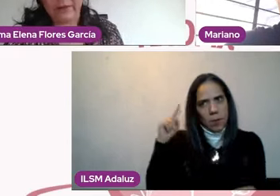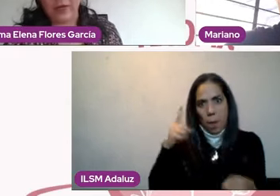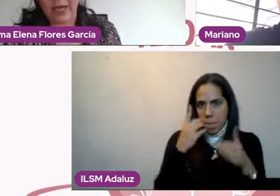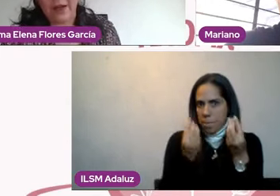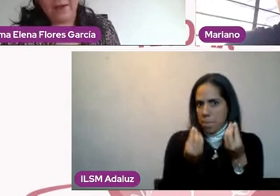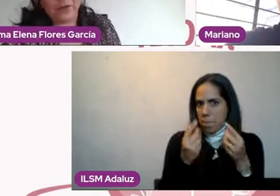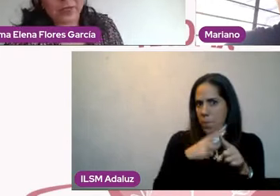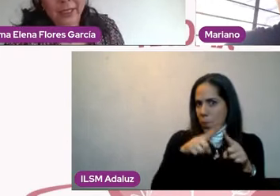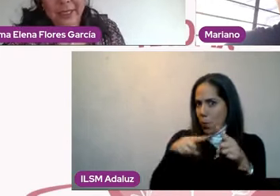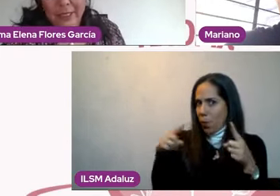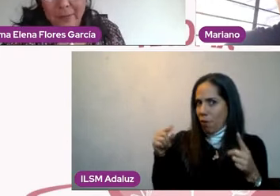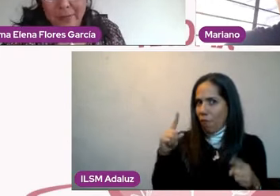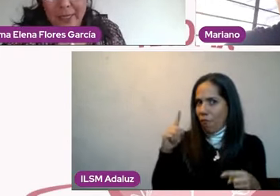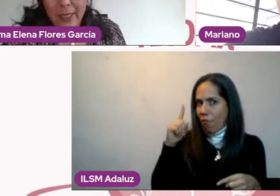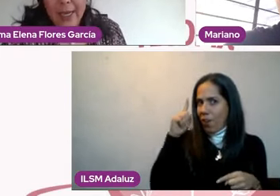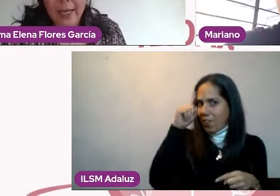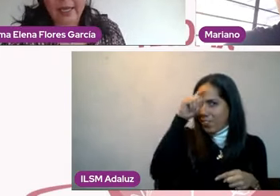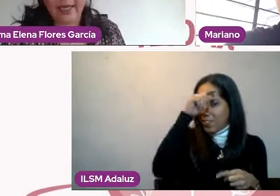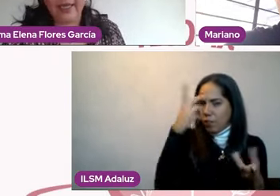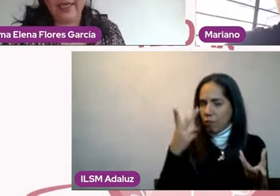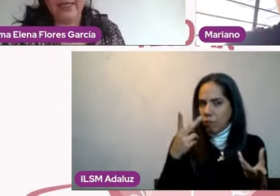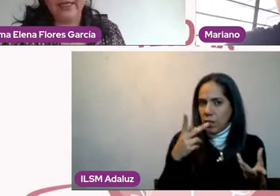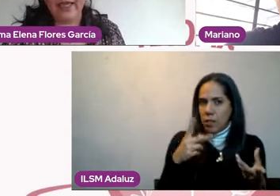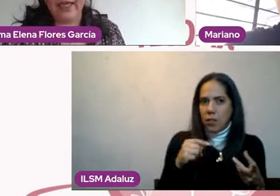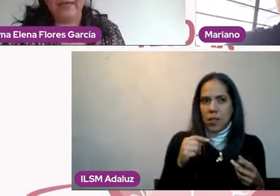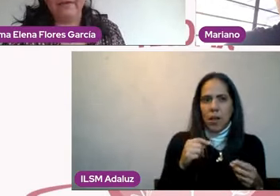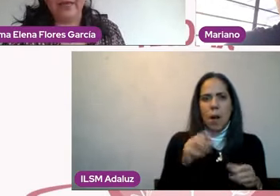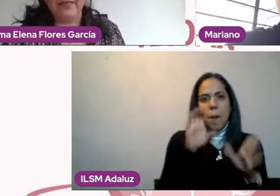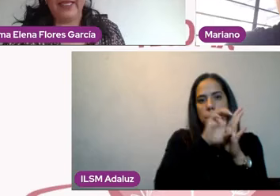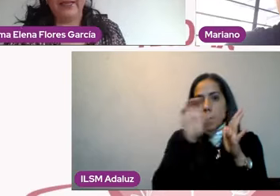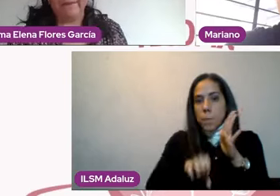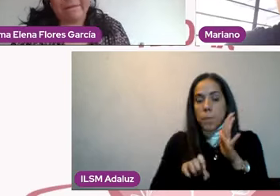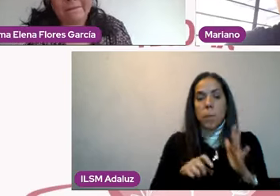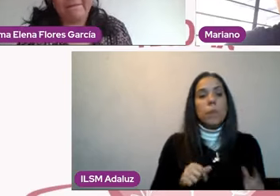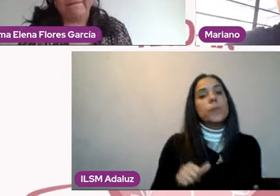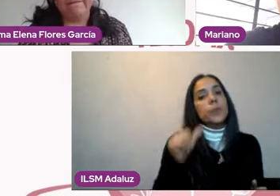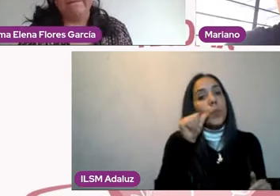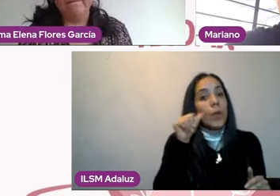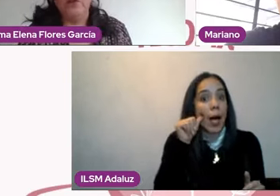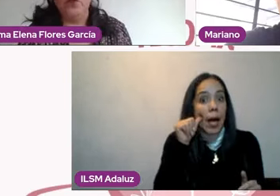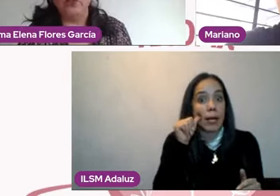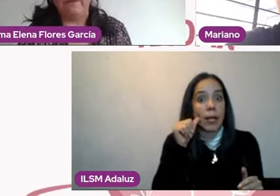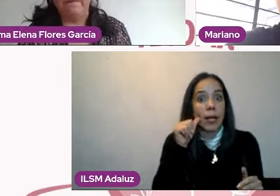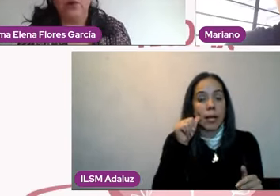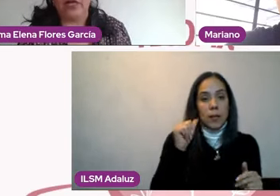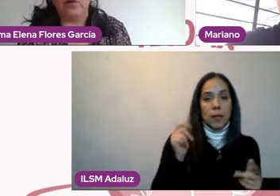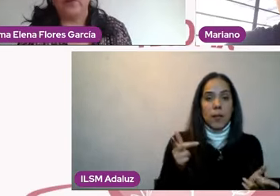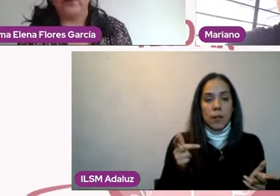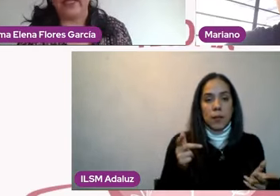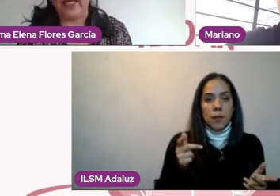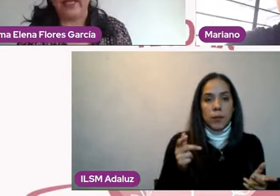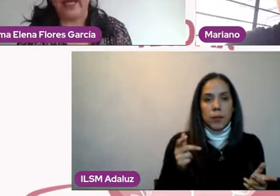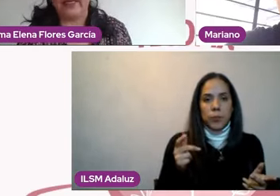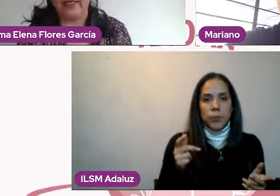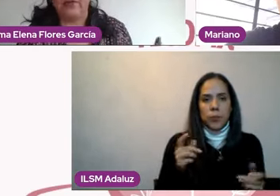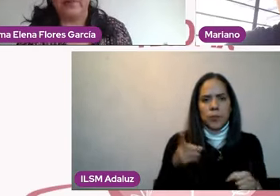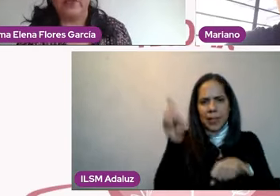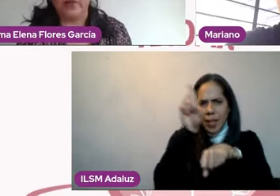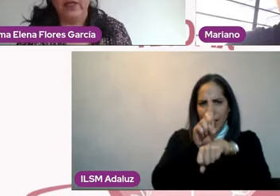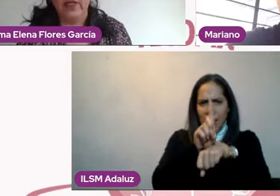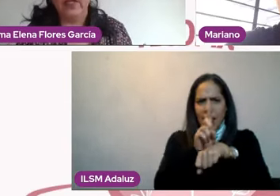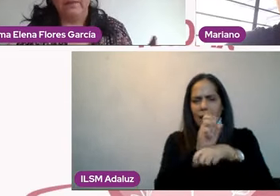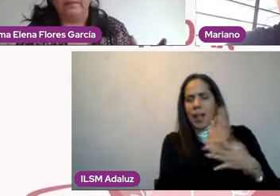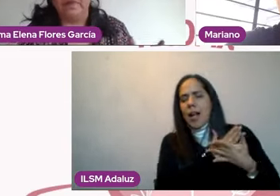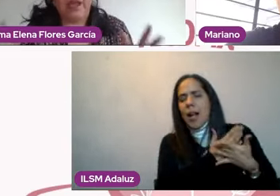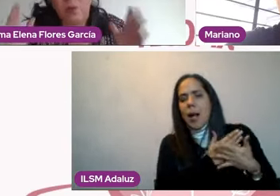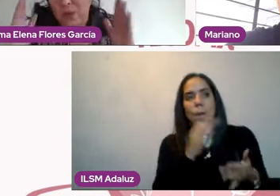14 de febrero que acabamos de vivir. Y que finalmente nos empuja como sociedad a tener una